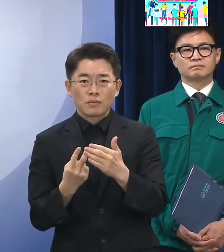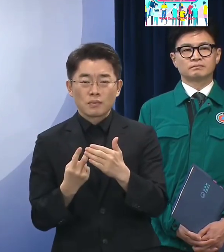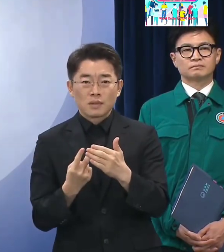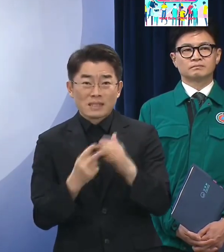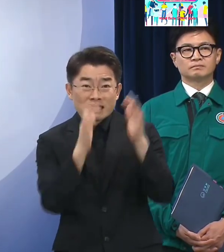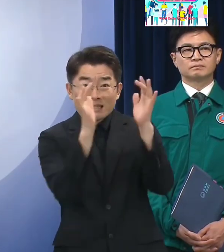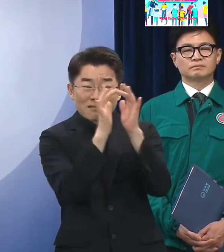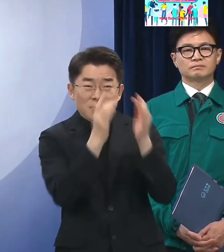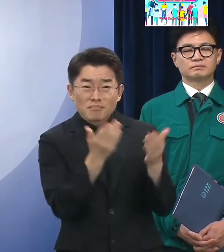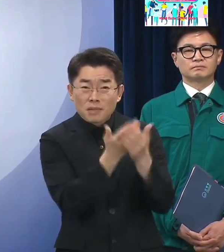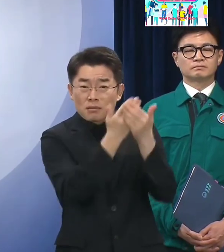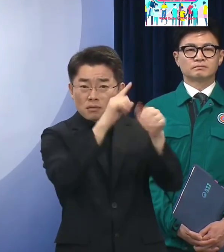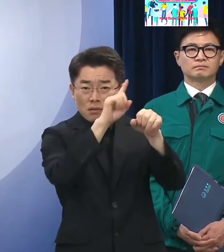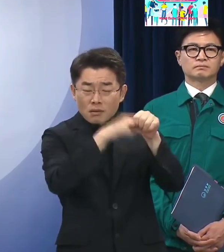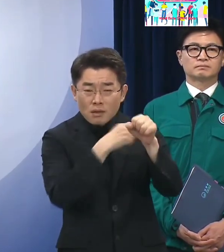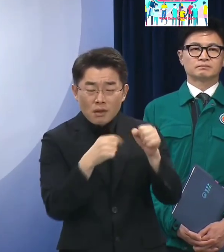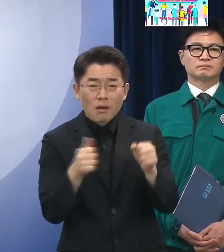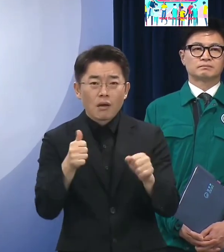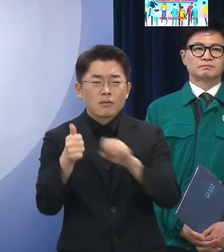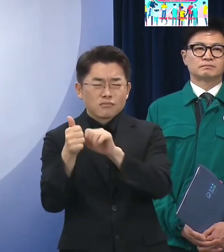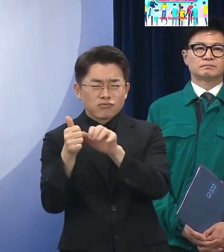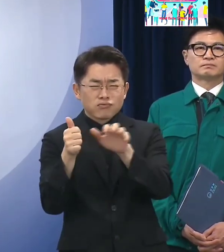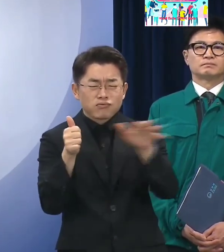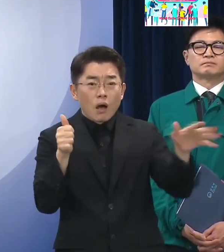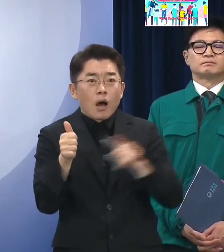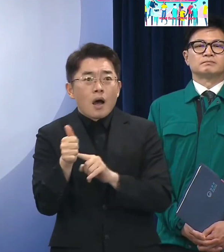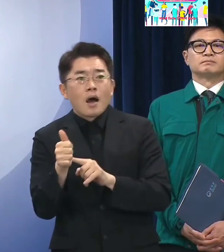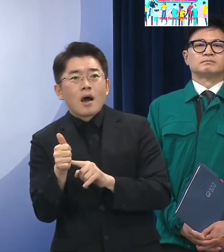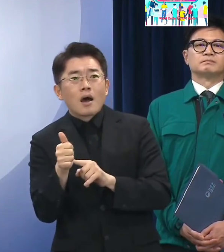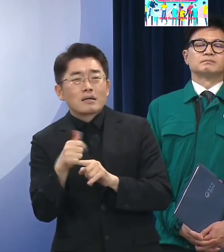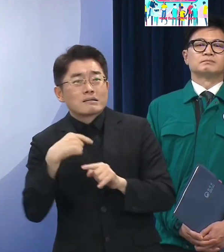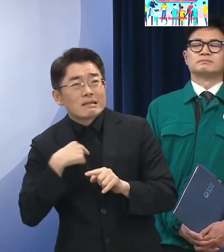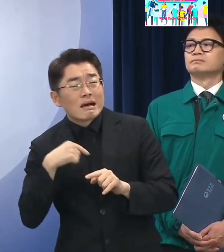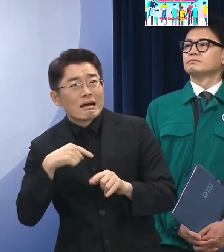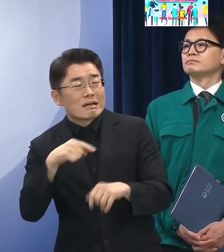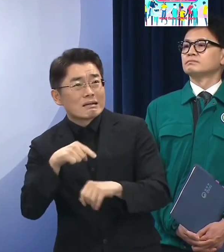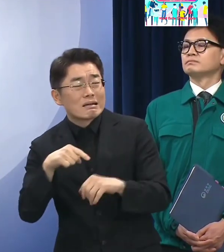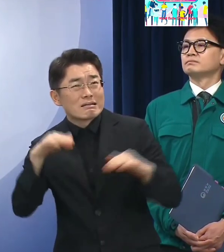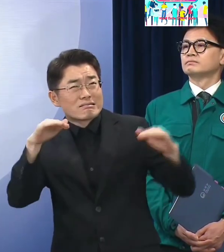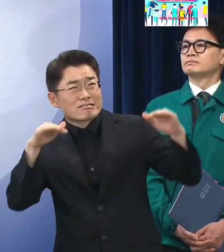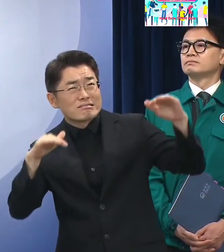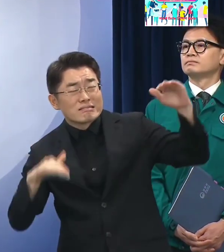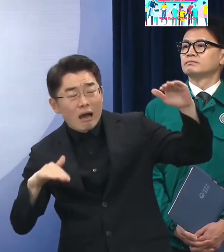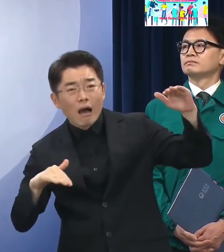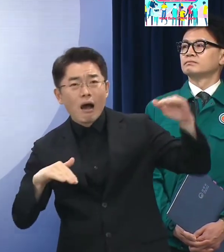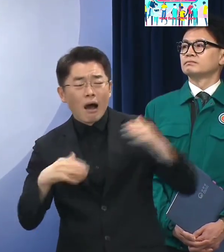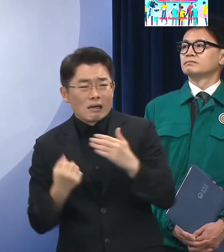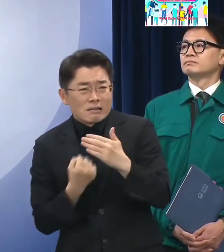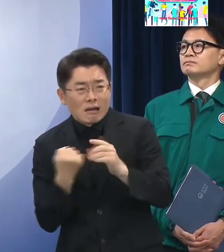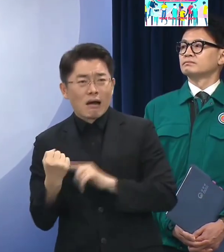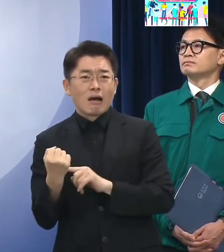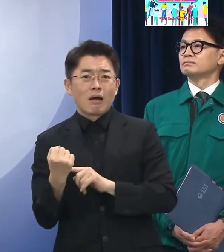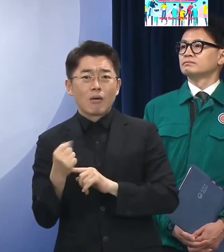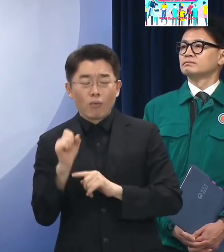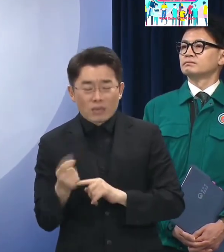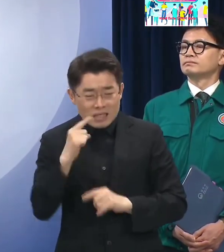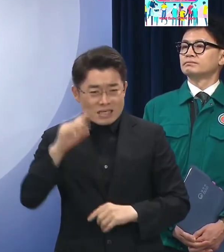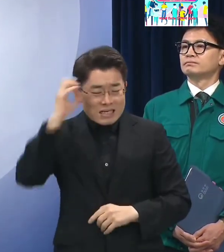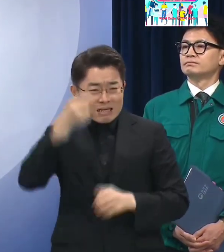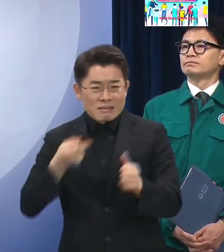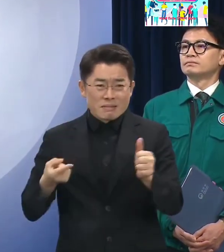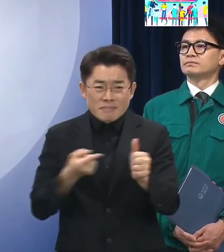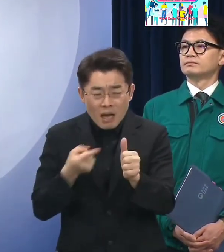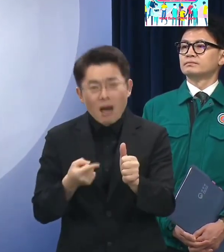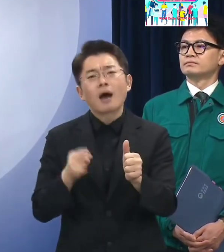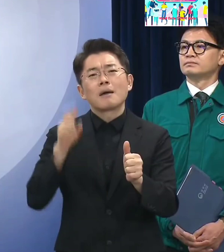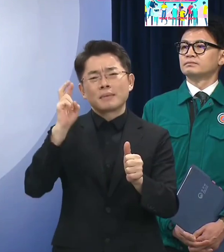소셜미디어의 발달에 따른 상대적 박탈감의 확산 등의 다양한 요인이 복합적으로 작용하는